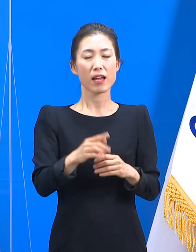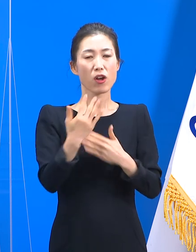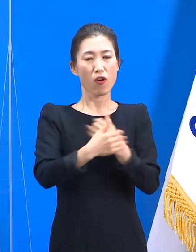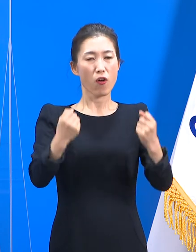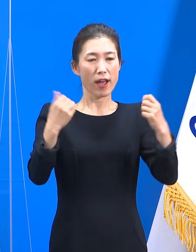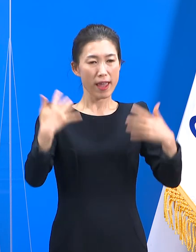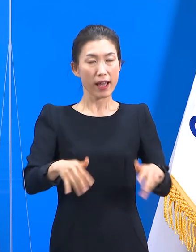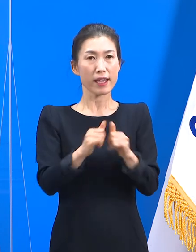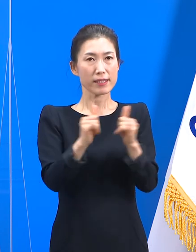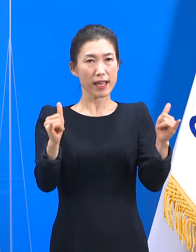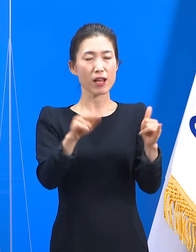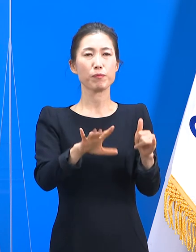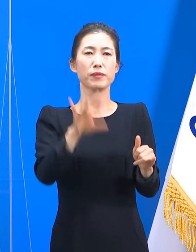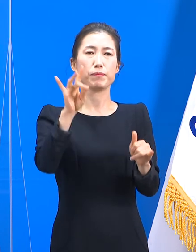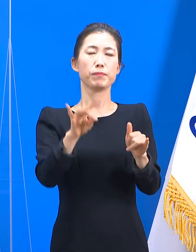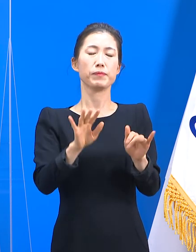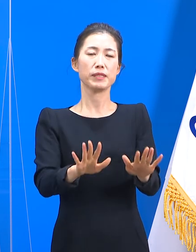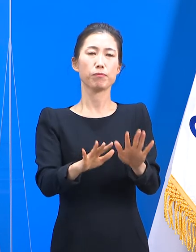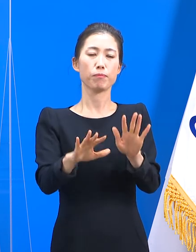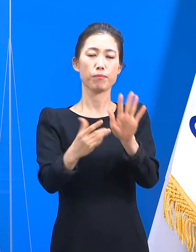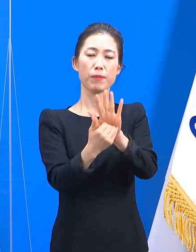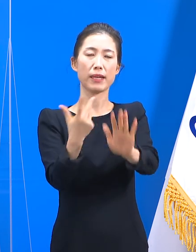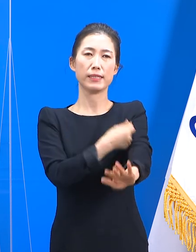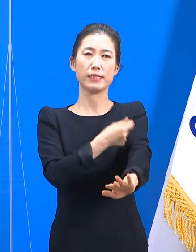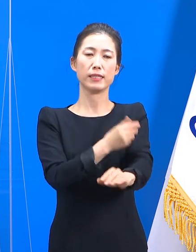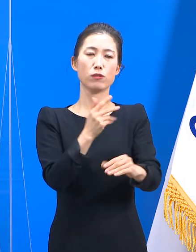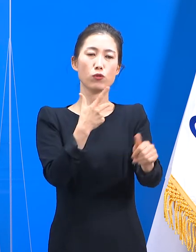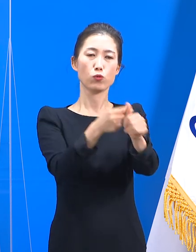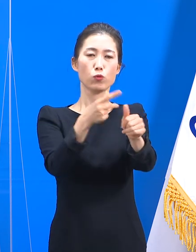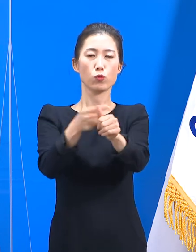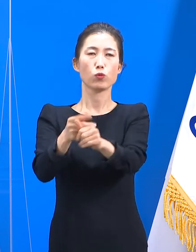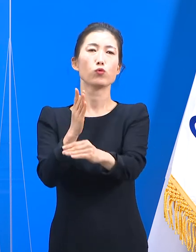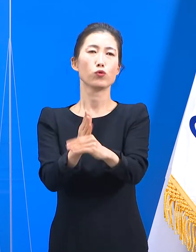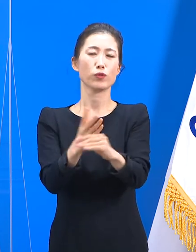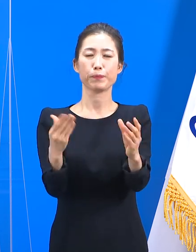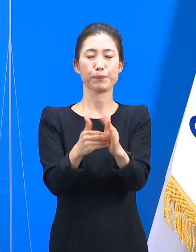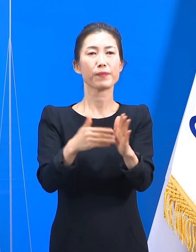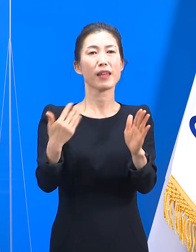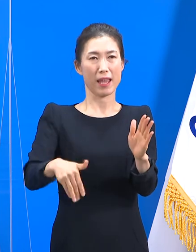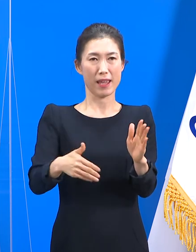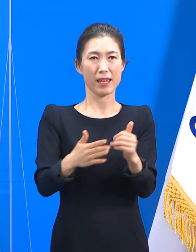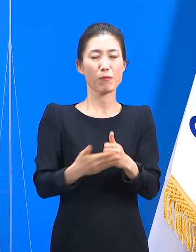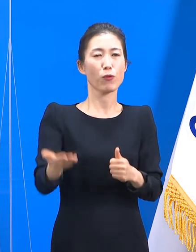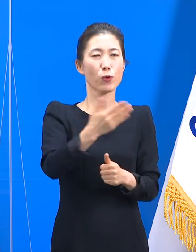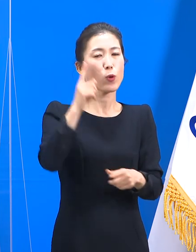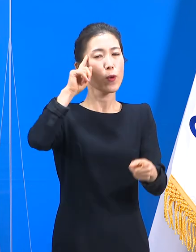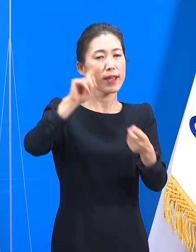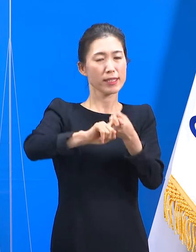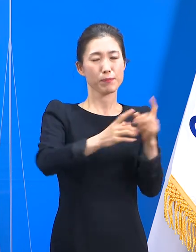접종 사업은 현재 진행형입니다. 우리 사회의 관심과 노력이 지속되어 하겠습니다.